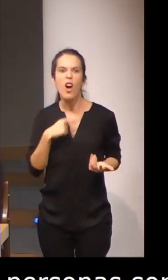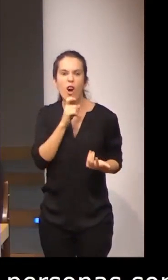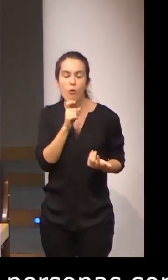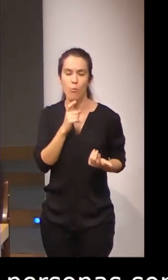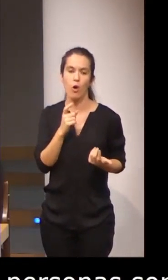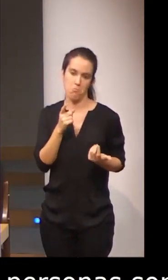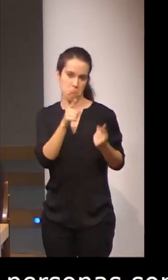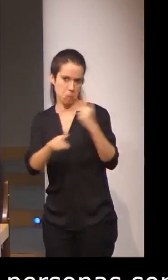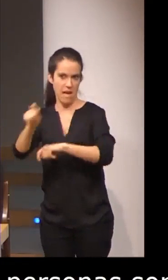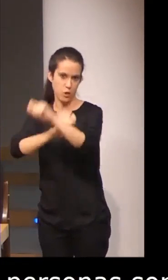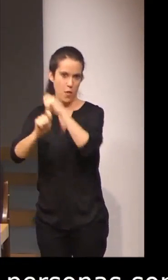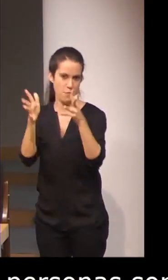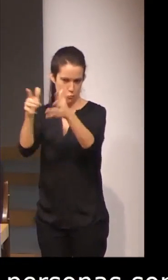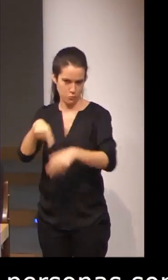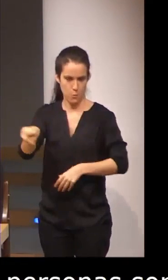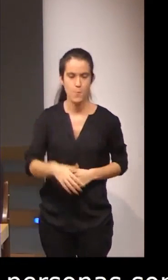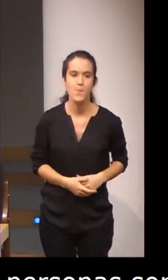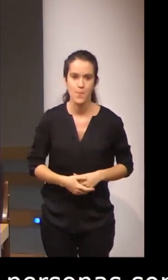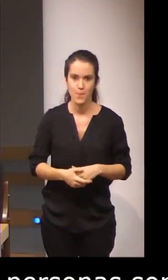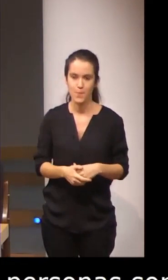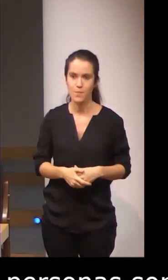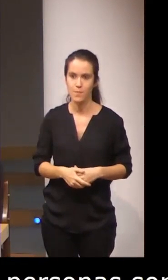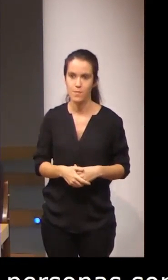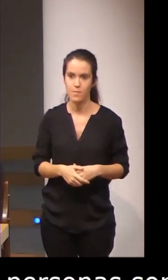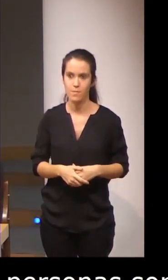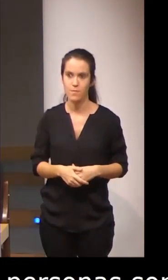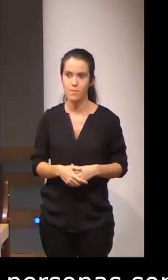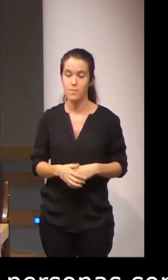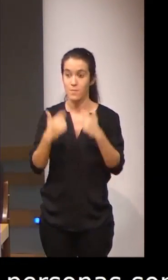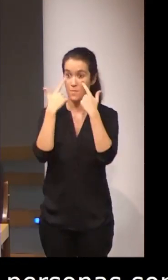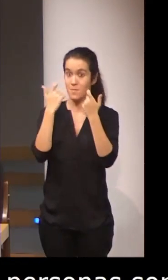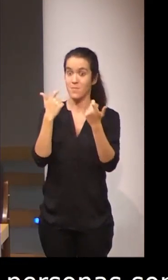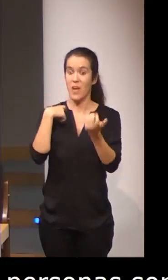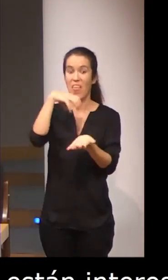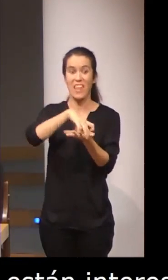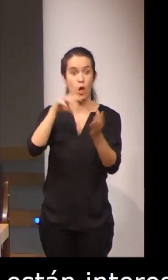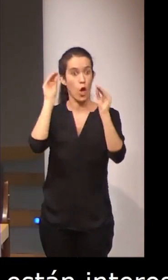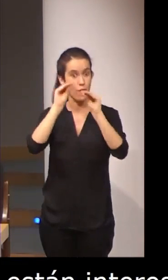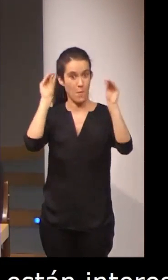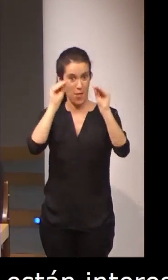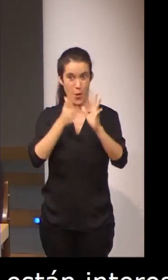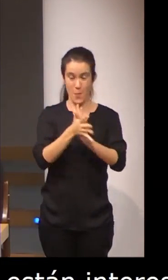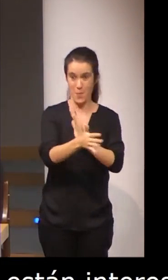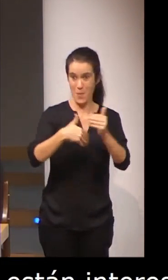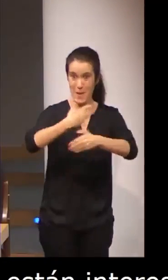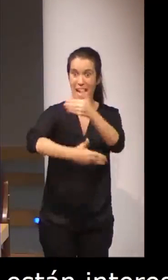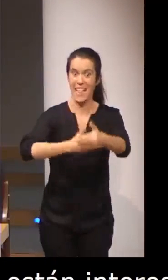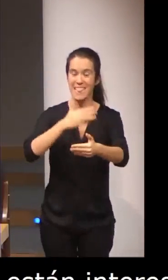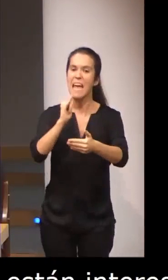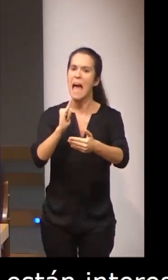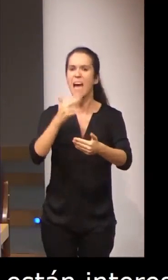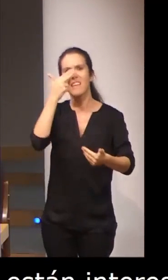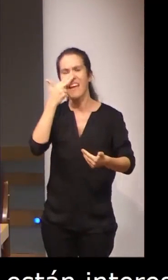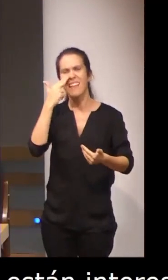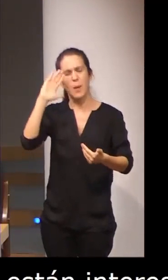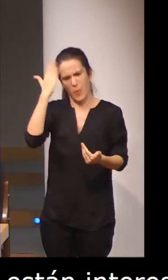Hay un interés en acudir a estos cursos del centro de formación permanente. Por un lado, el principal, conocer la lengua de